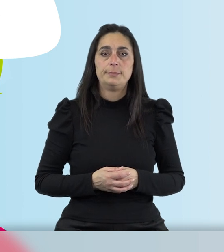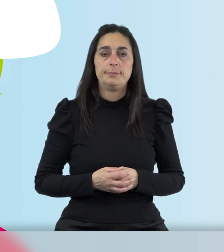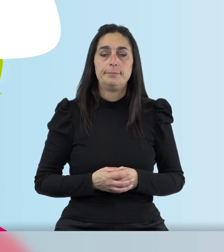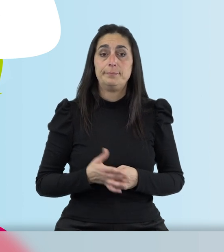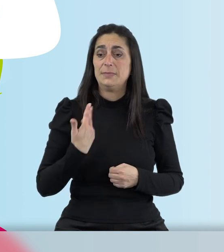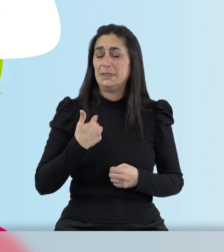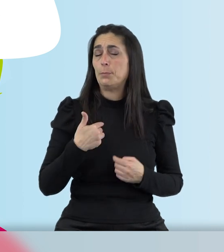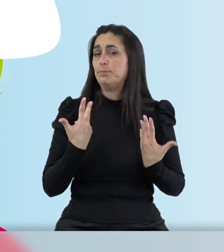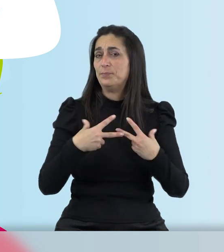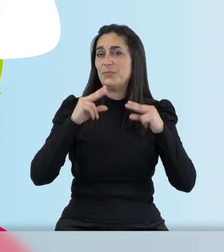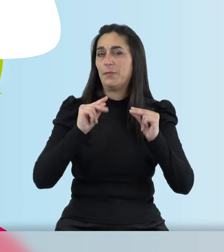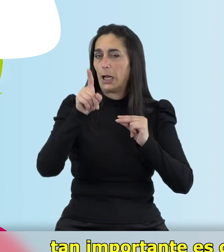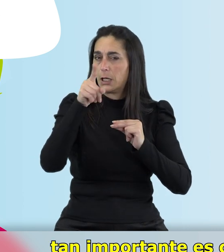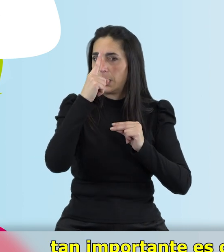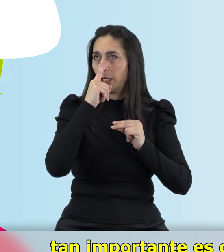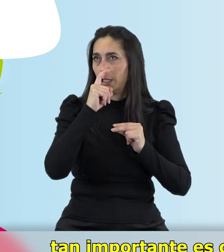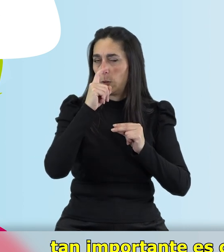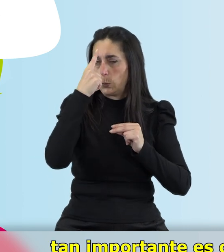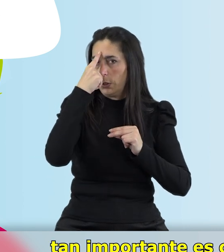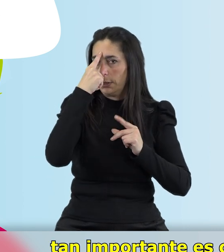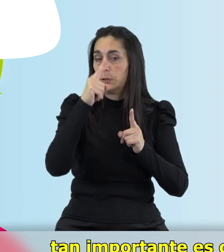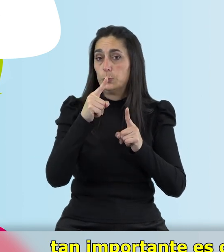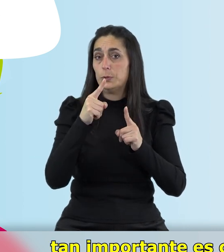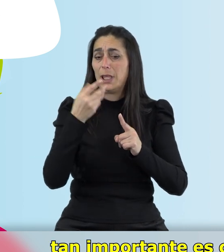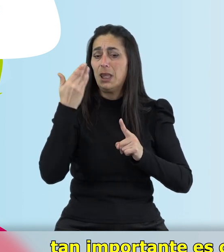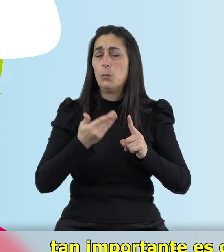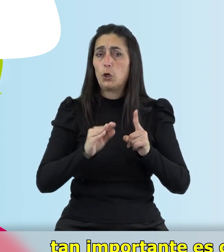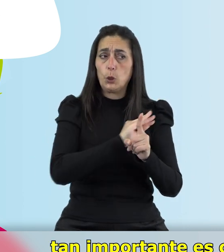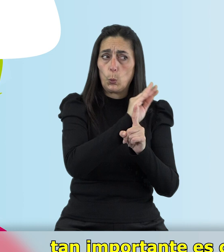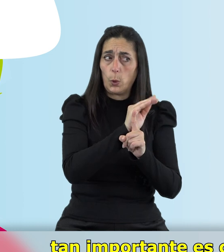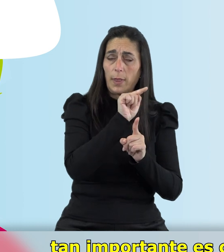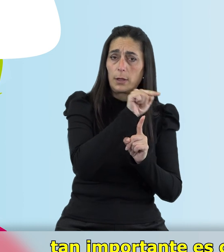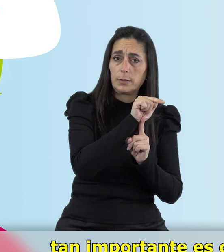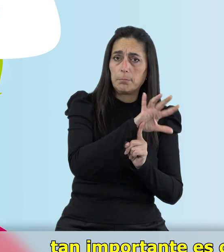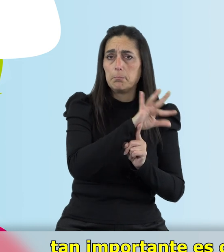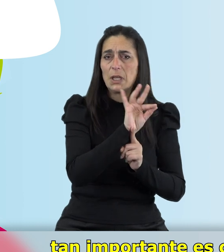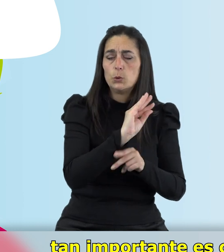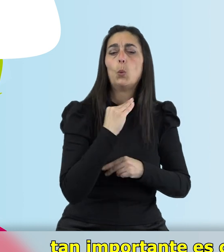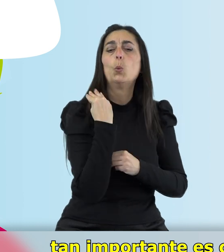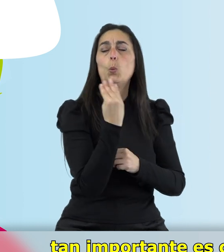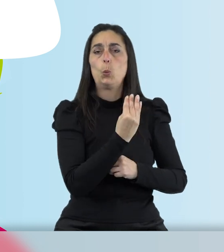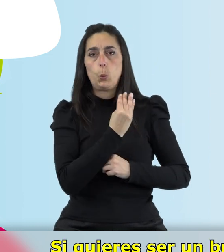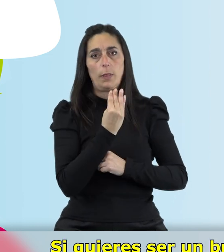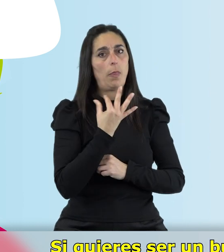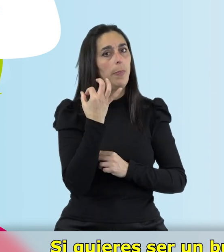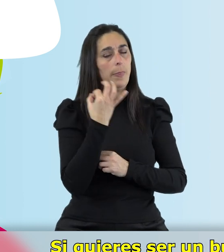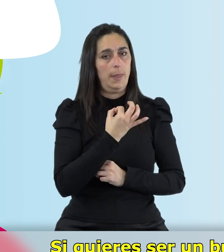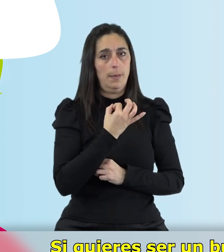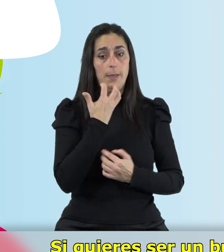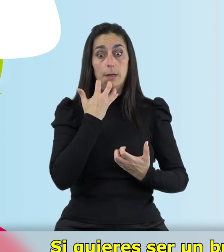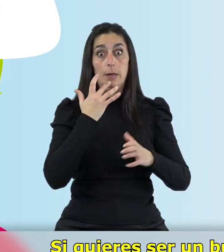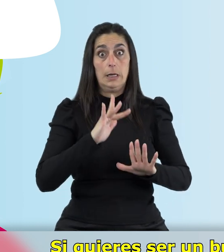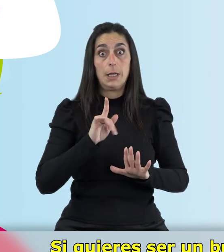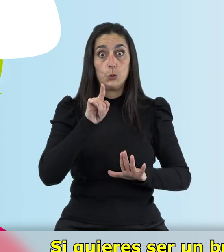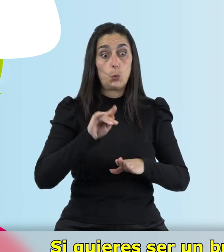Para terminar recuerda tan importante es cuidar a otros como cuidarnos a nosotros mismos. Si quieres